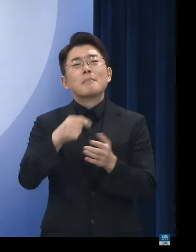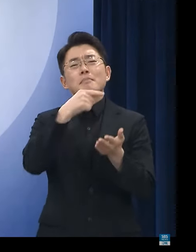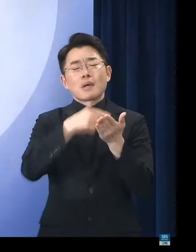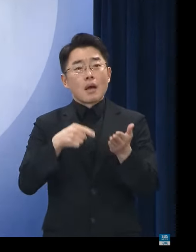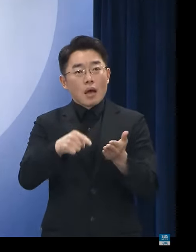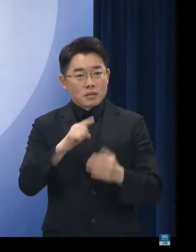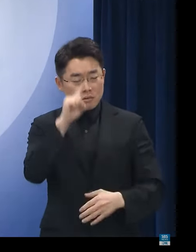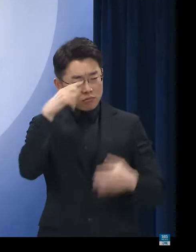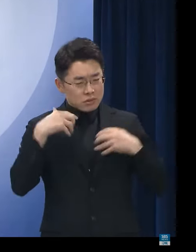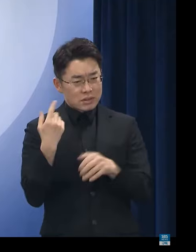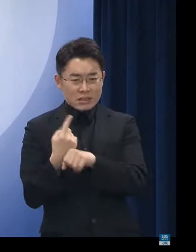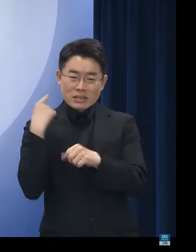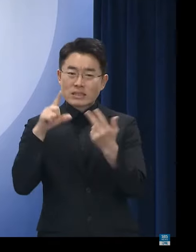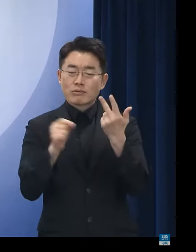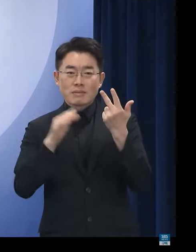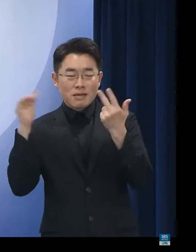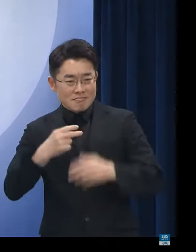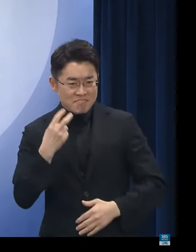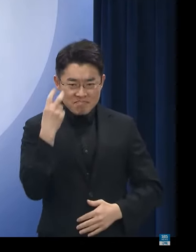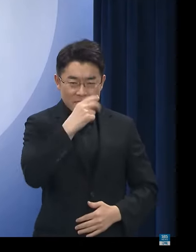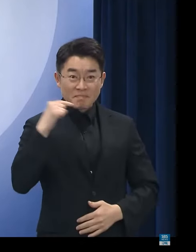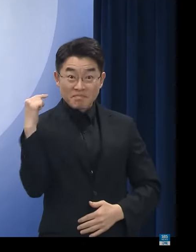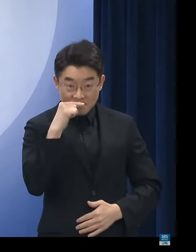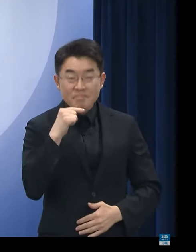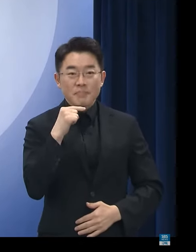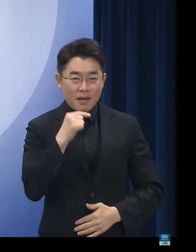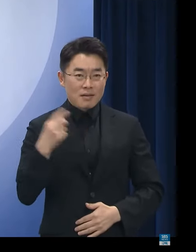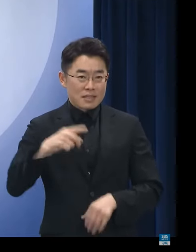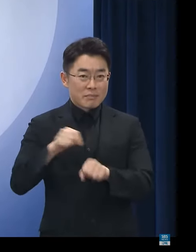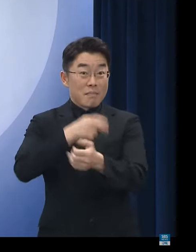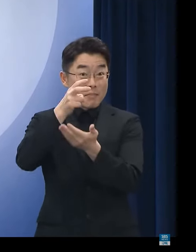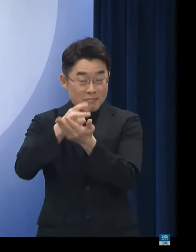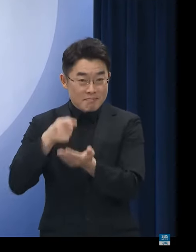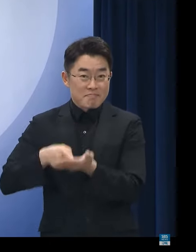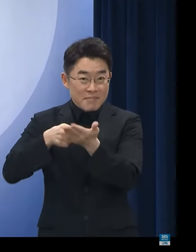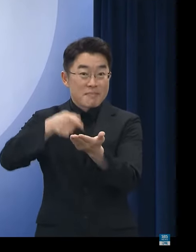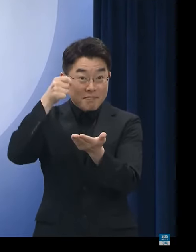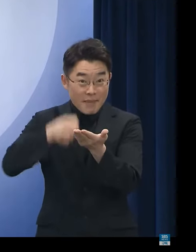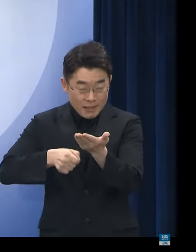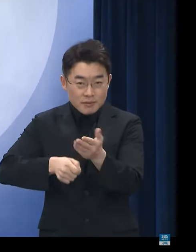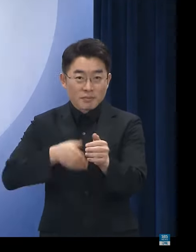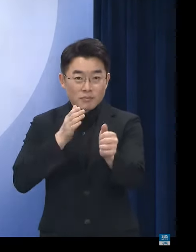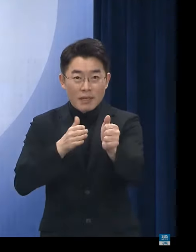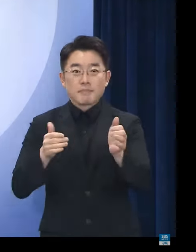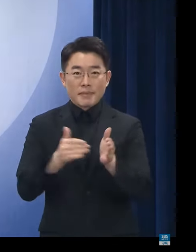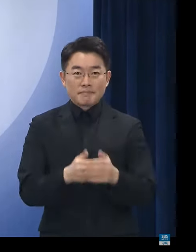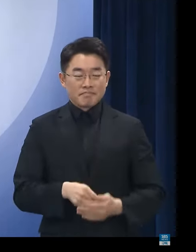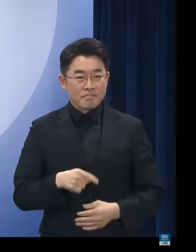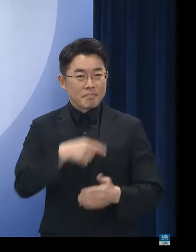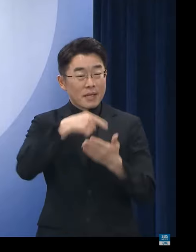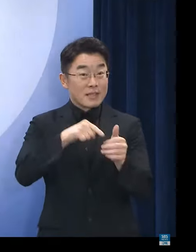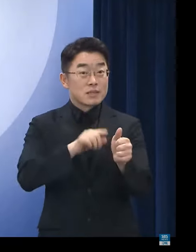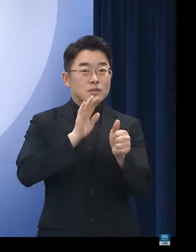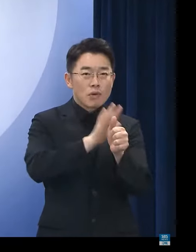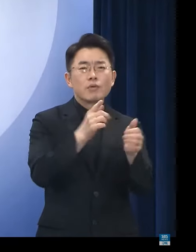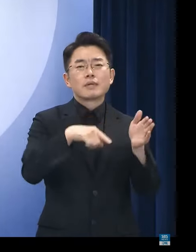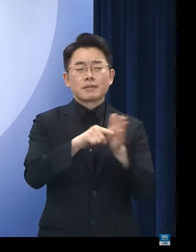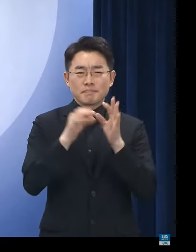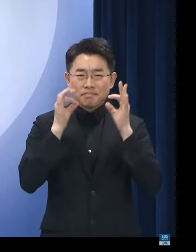전세사기 피해 지원을 위한 특별법을 신속하게 제정시행하는 등 피해자 보호에도 노력해 왔습니다.